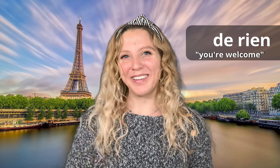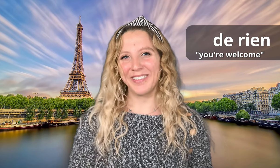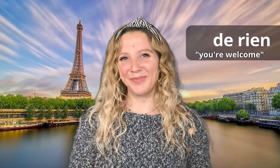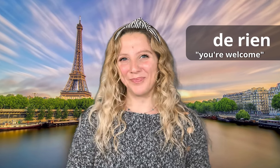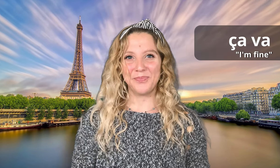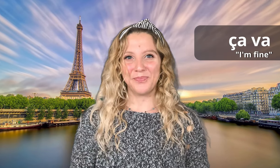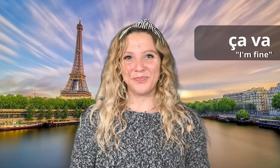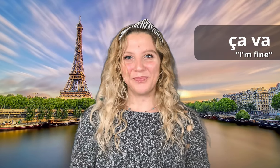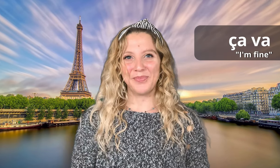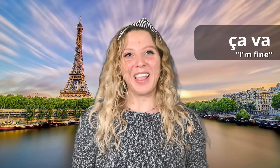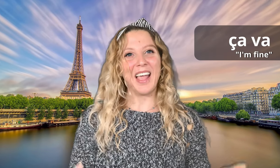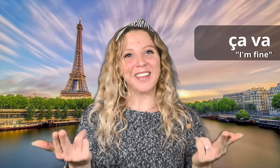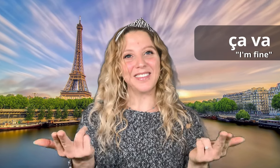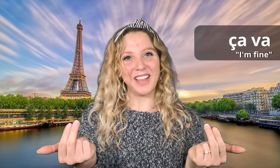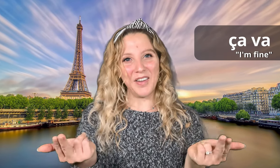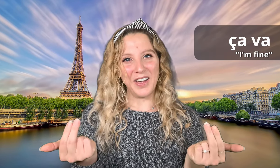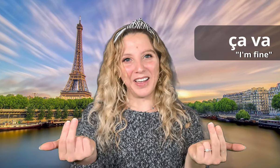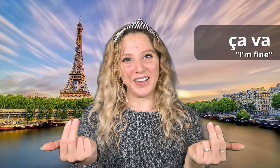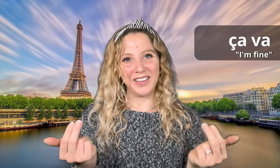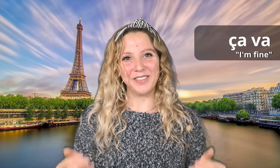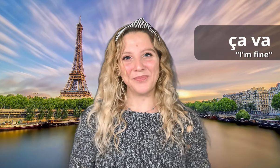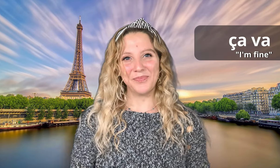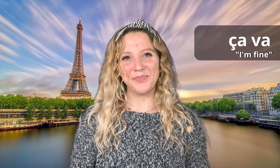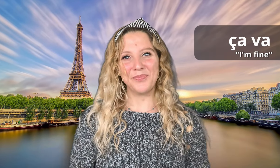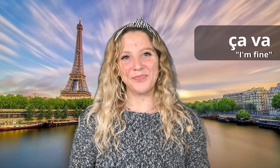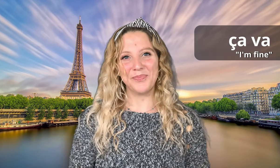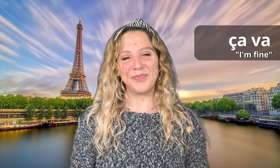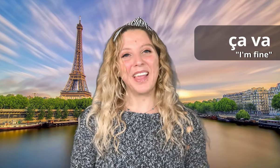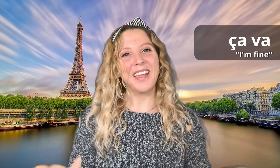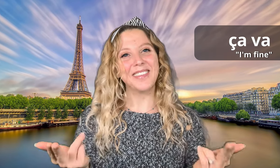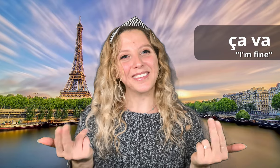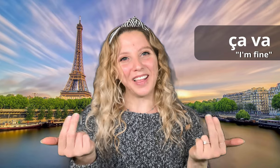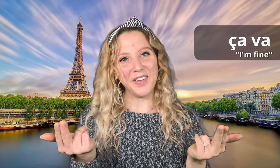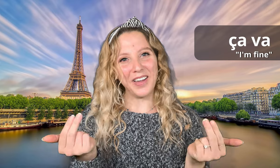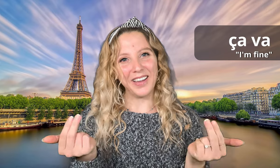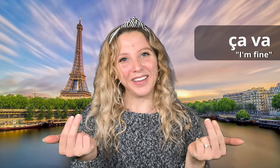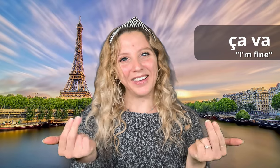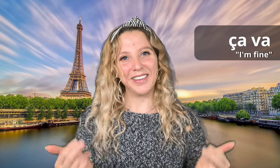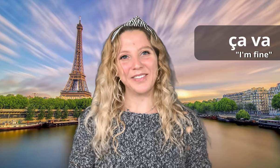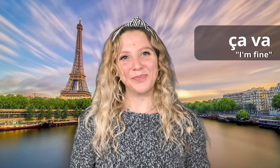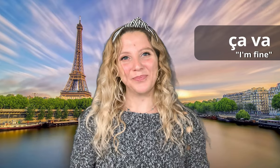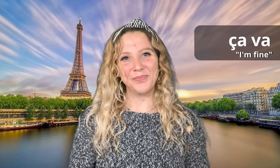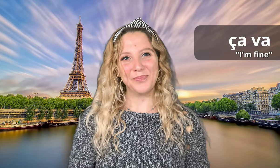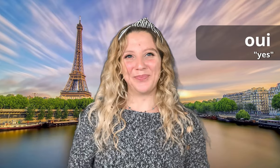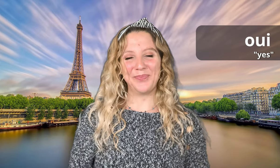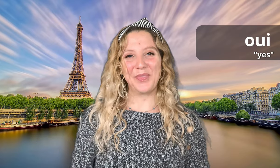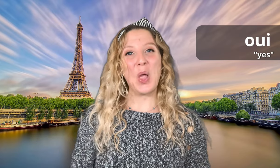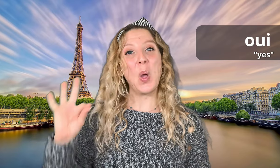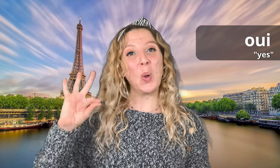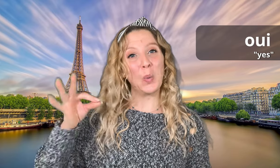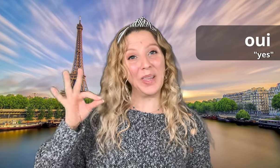Ça va Ça va va Oui